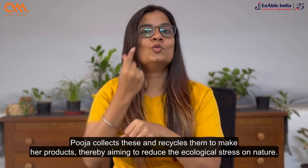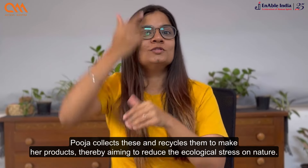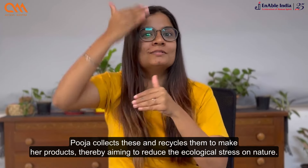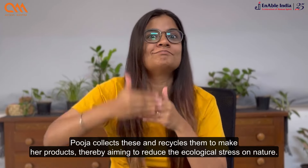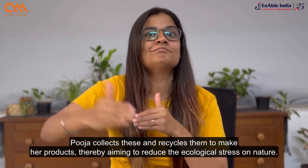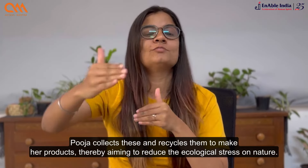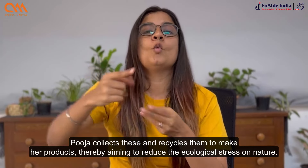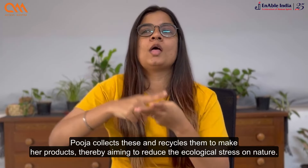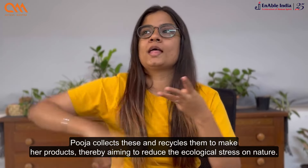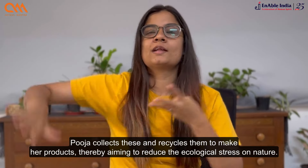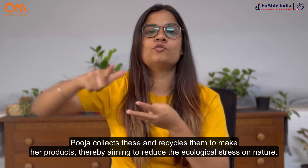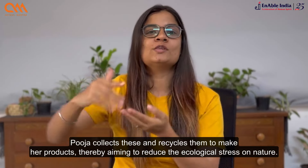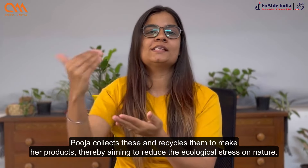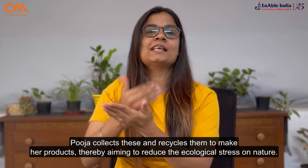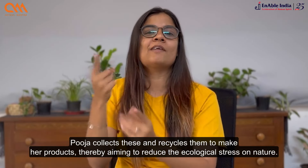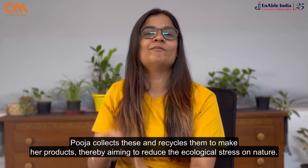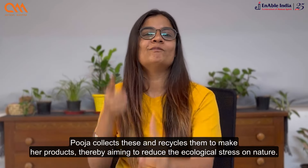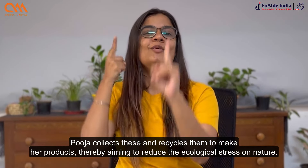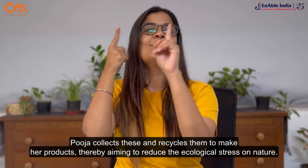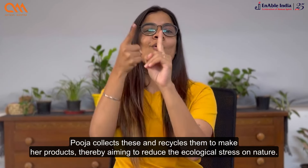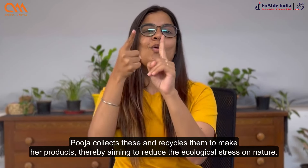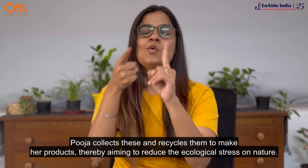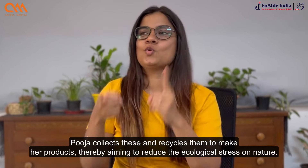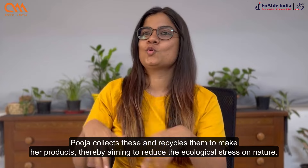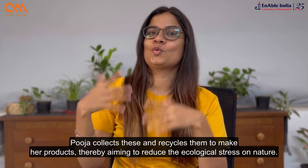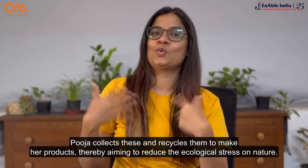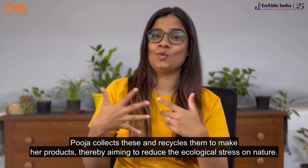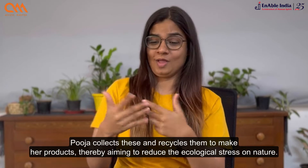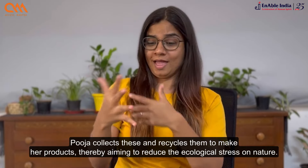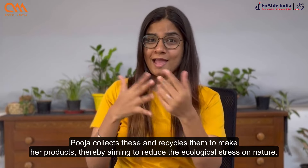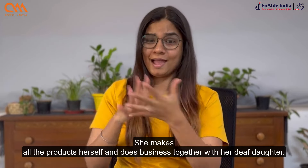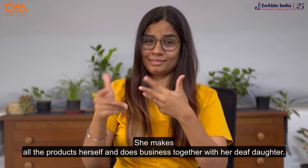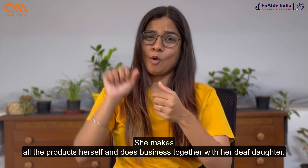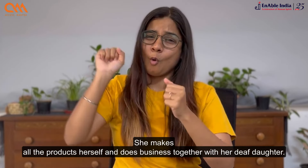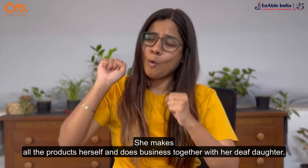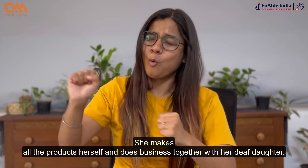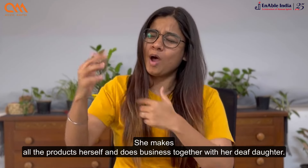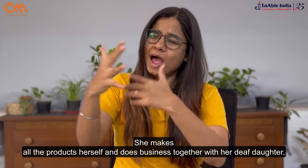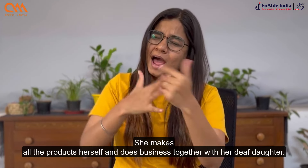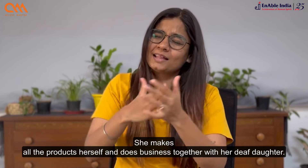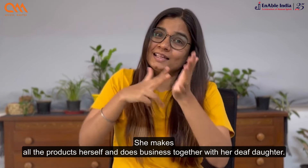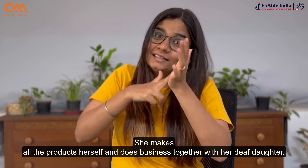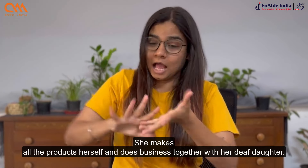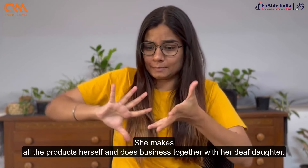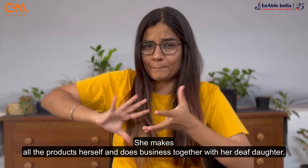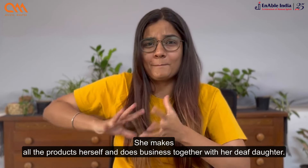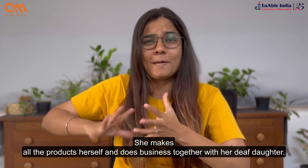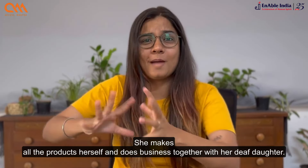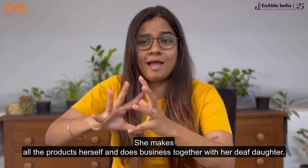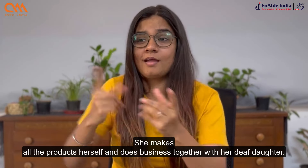रखा जाता है। वह सारे उत्पार खुद बनाती है और अपनी बधिर बेटी के साथ मिलकर कारोबार करती है।